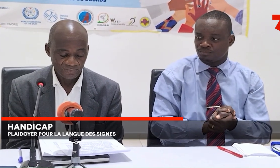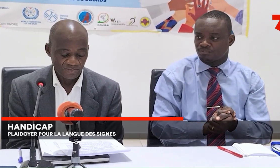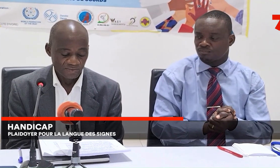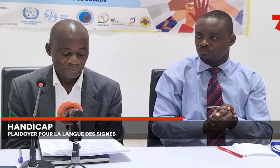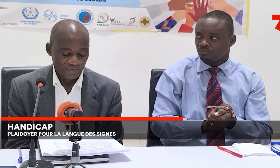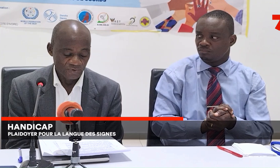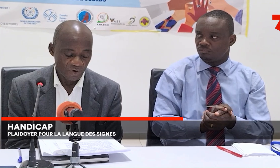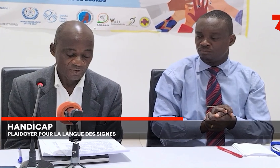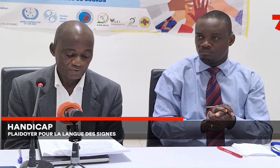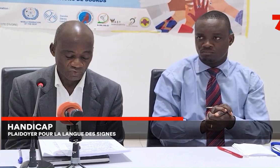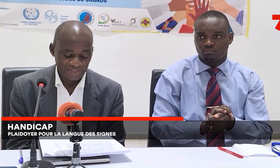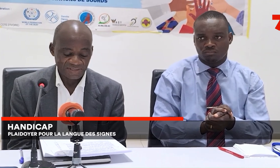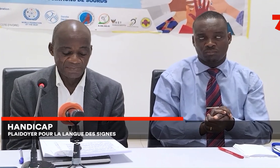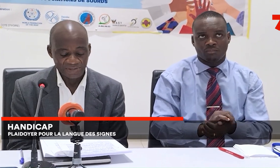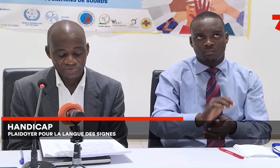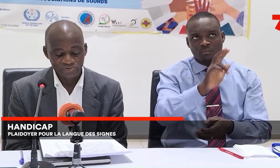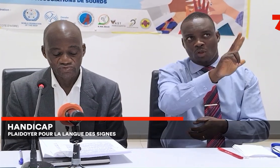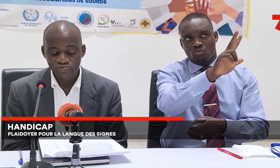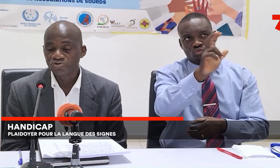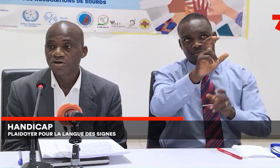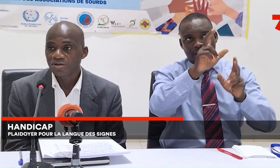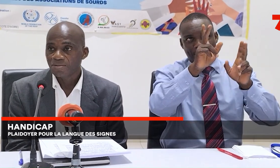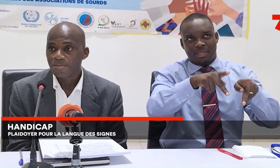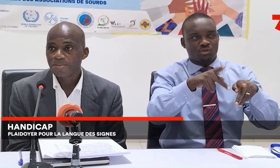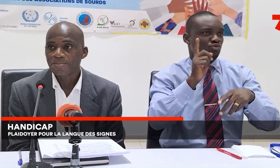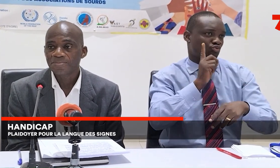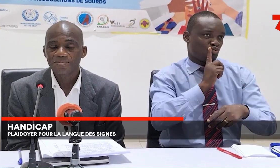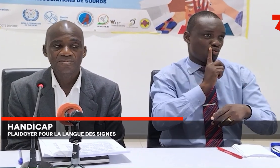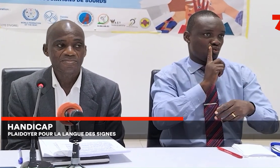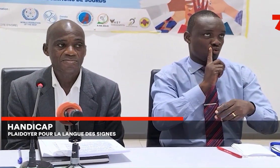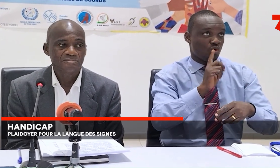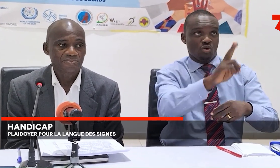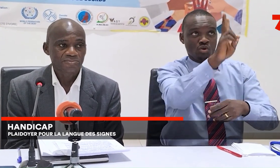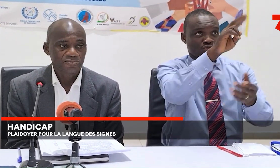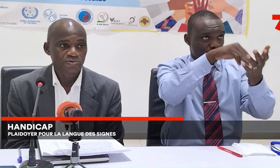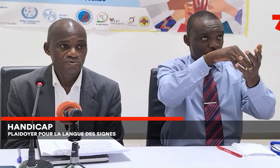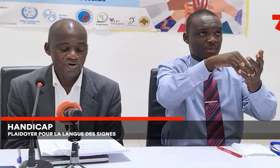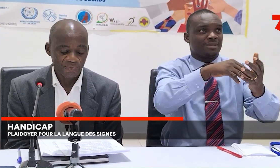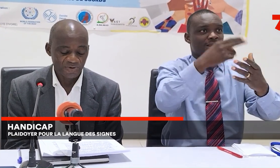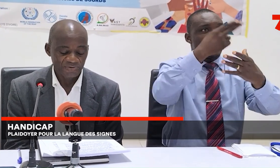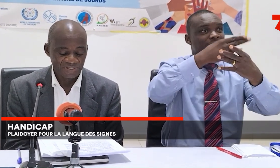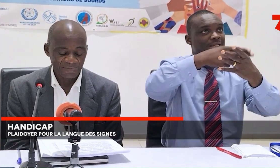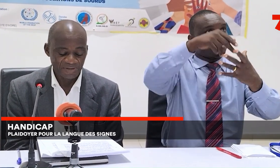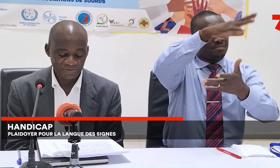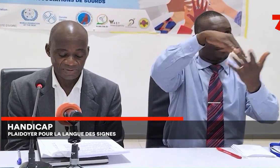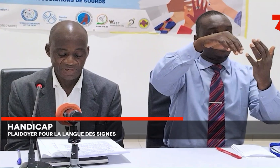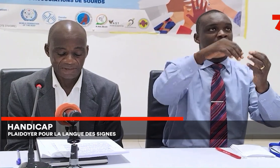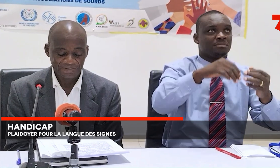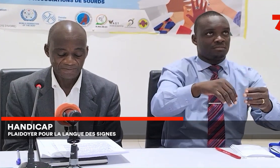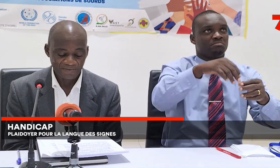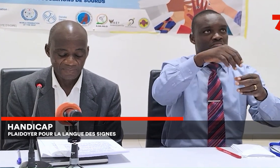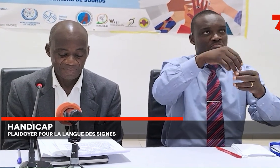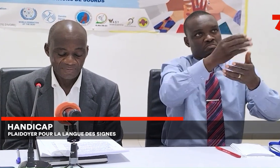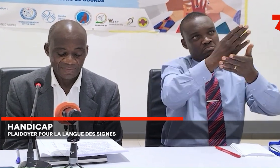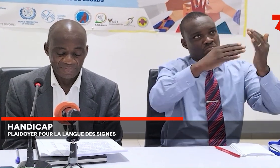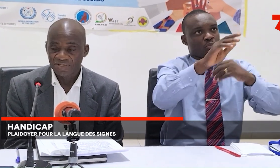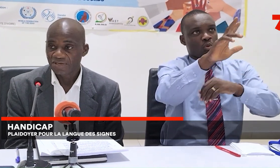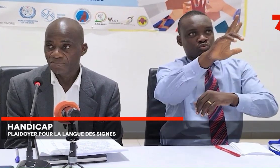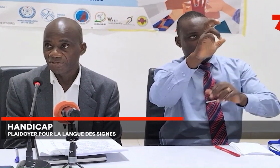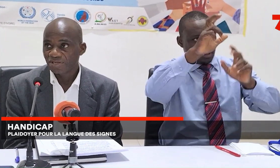Donc, 300 personnes sourdes au nombre de ces personnes, ce qui représente